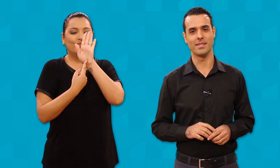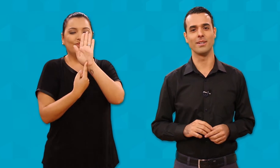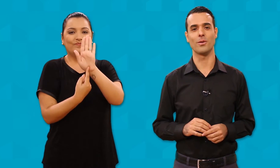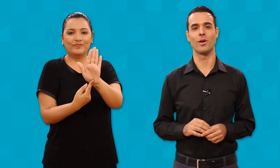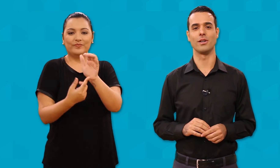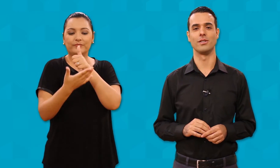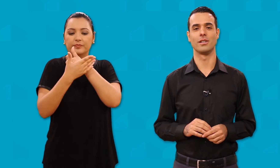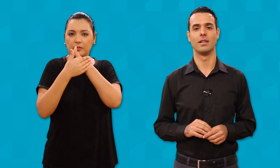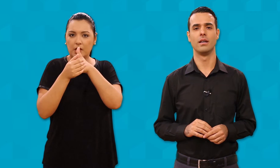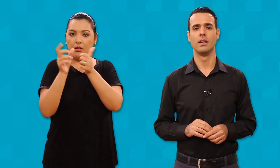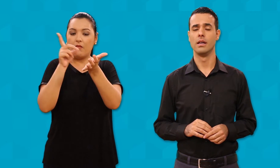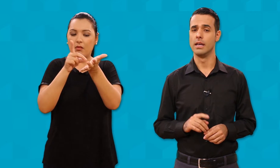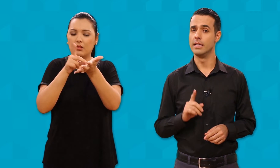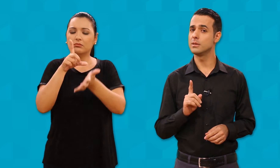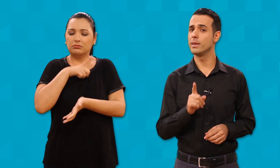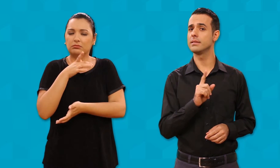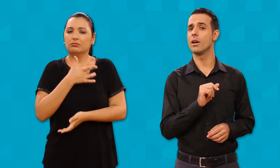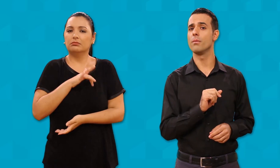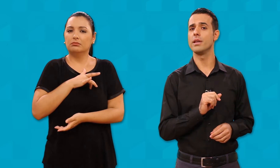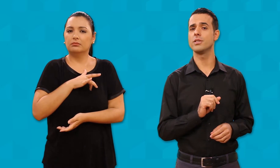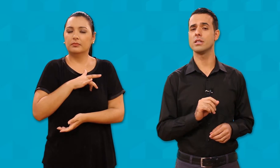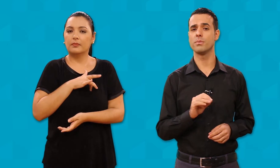misericórdia. A